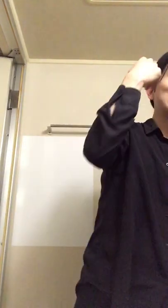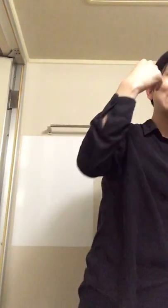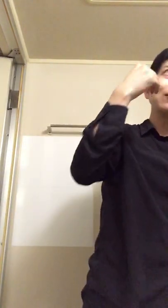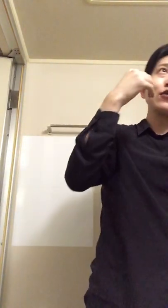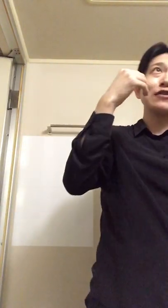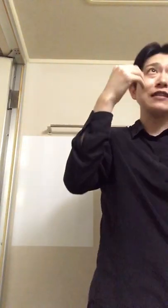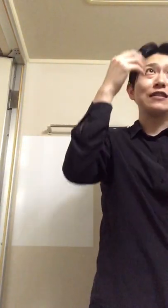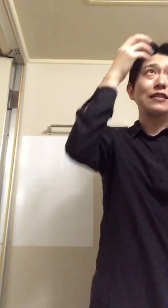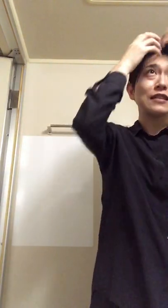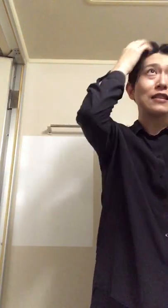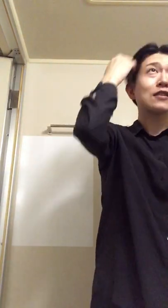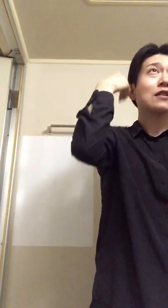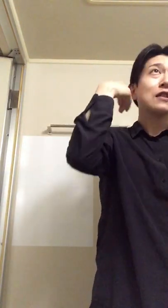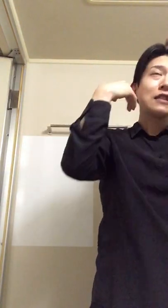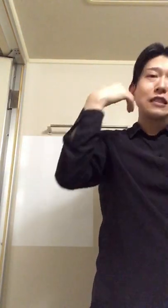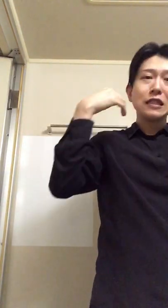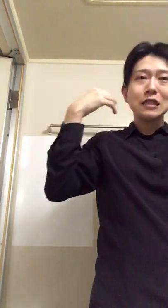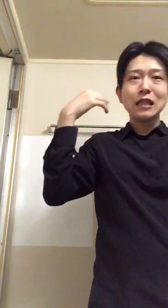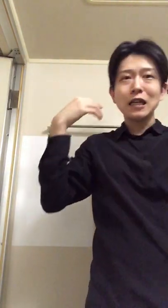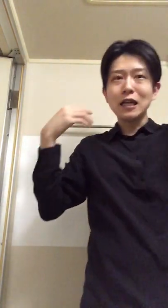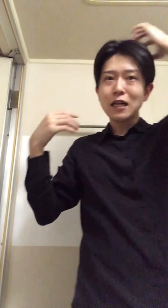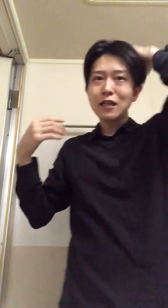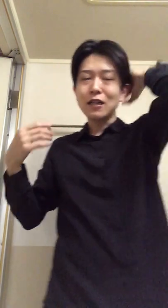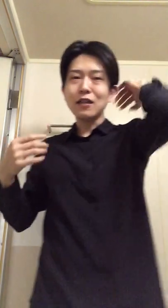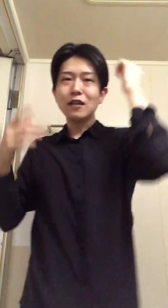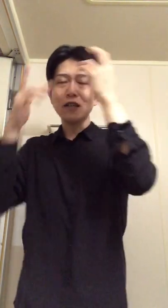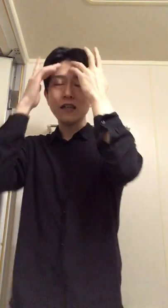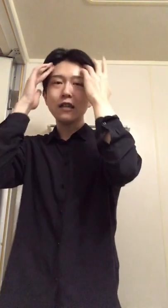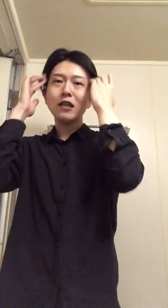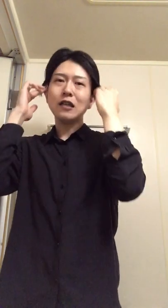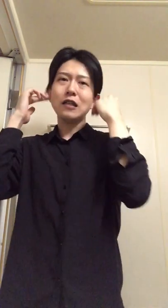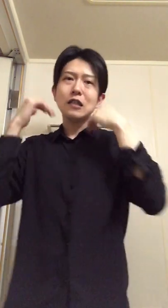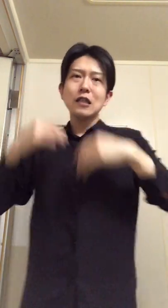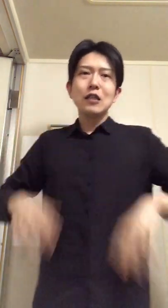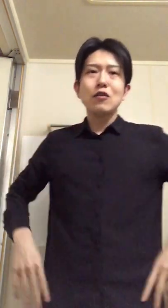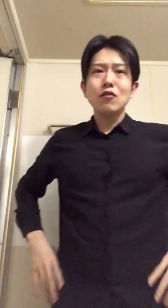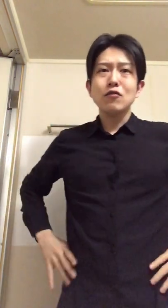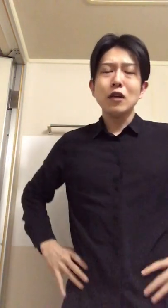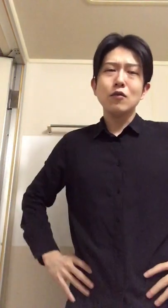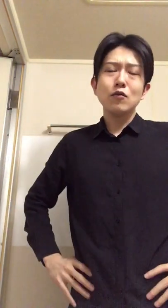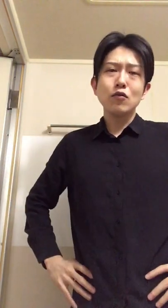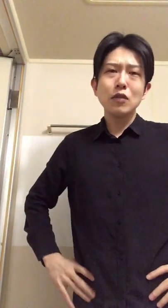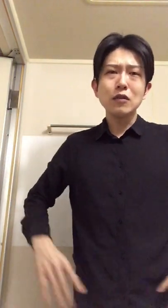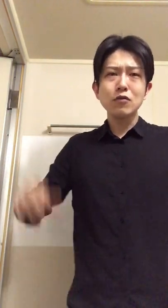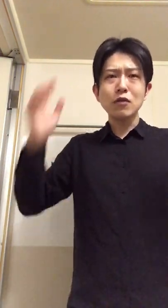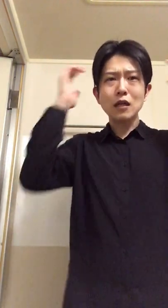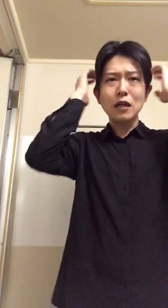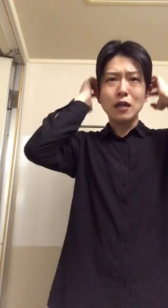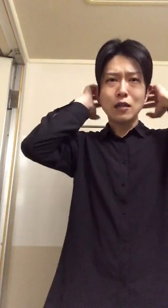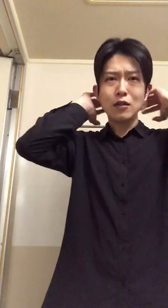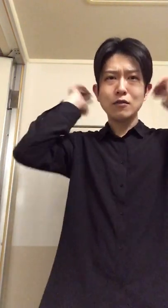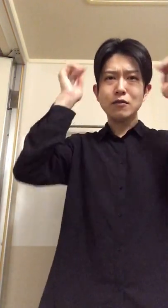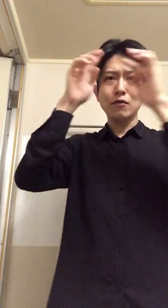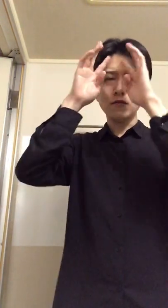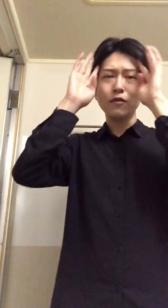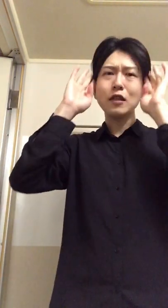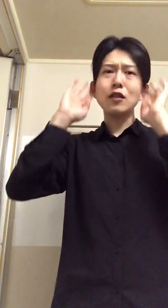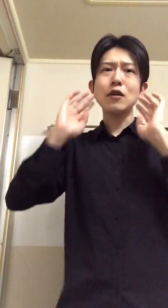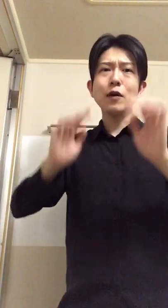後藤照樹ですはいこれなんと言うかなていうか